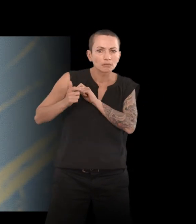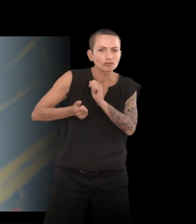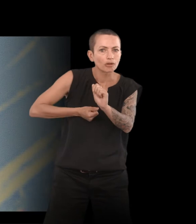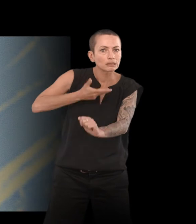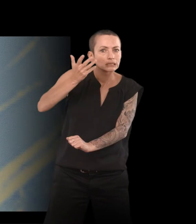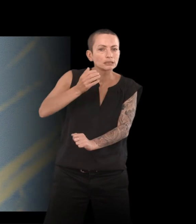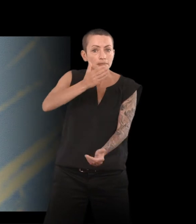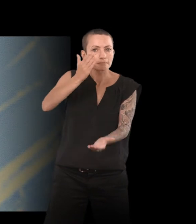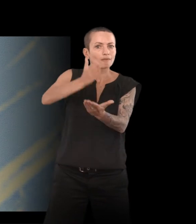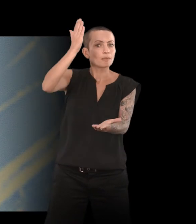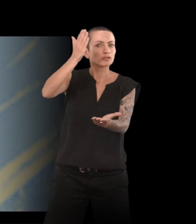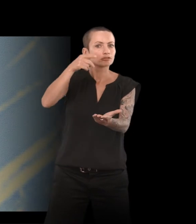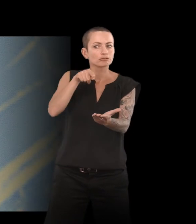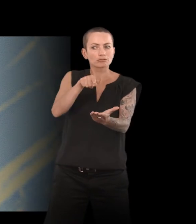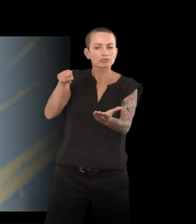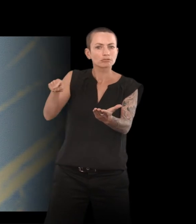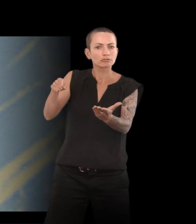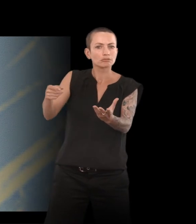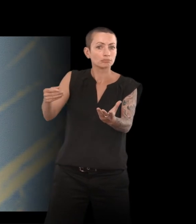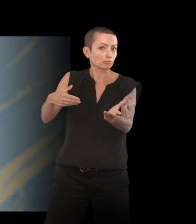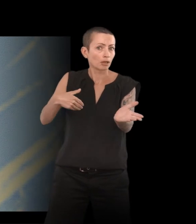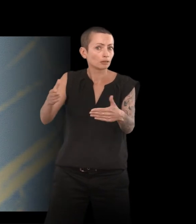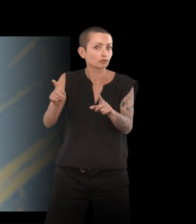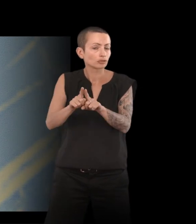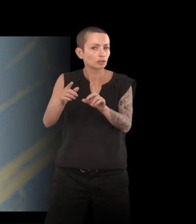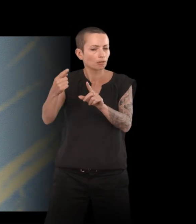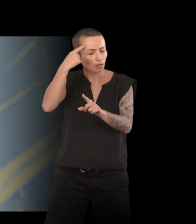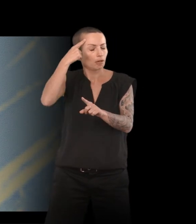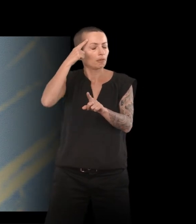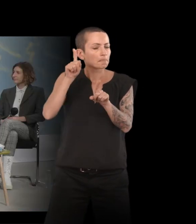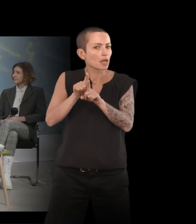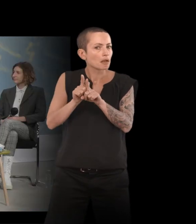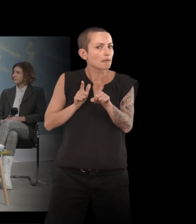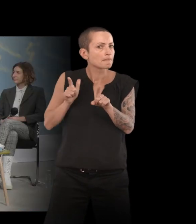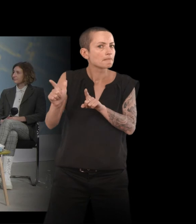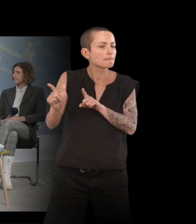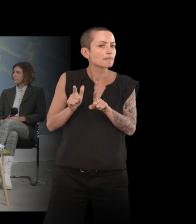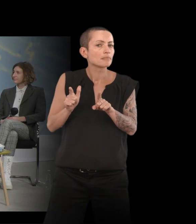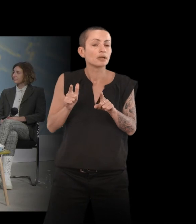performances qui fonctionnent aussi en écho, en résonance. Et on voit que finalement,